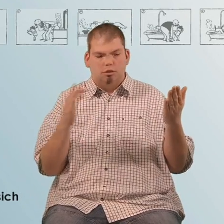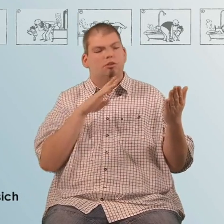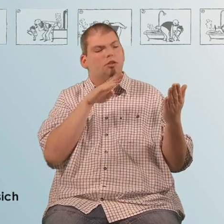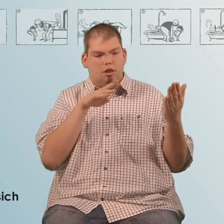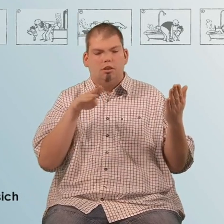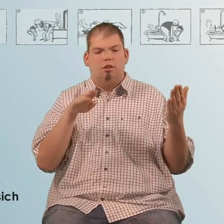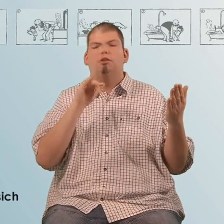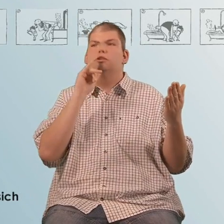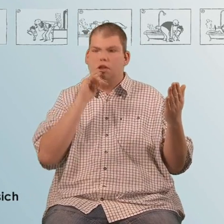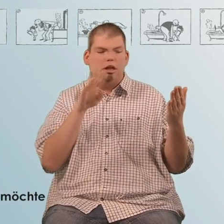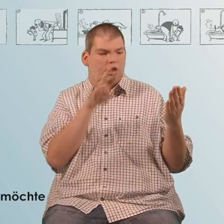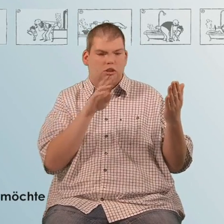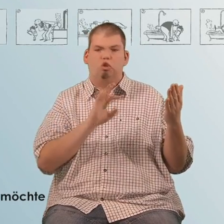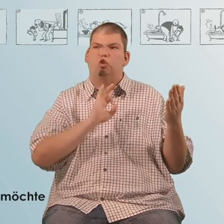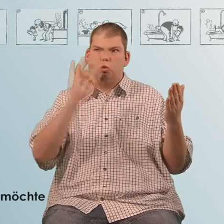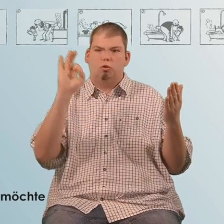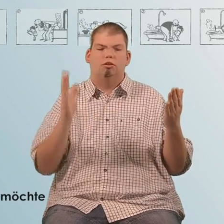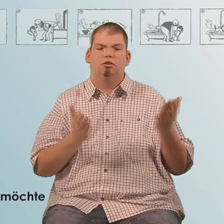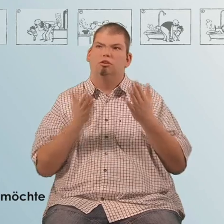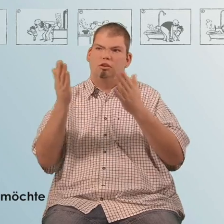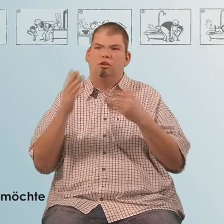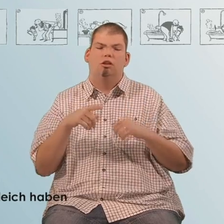Der Sohn schaut sich das Buch an und möchte dieses Buch auch gleich haben.